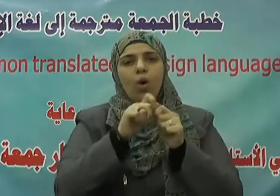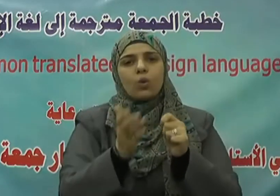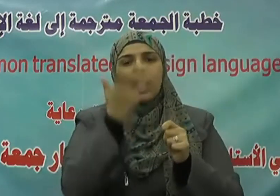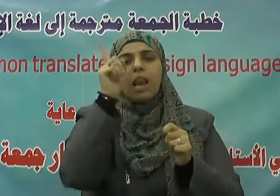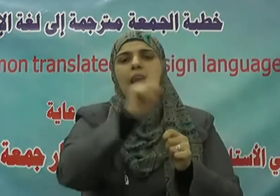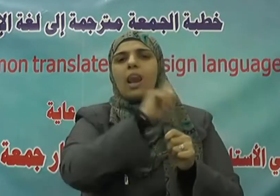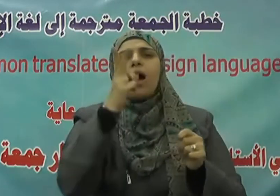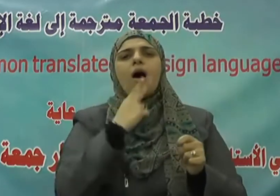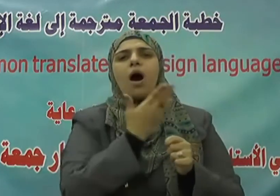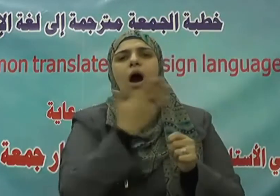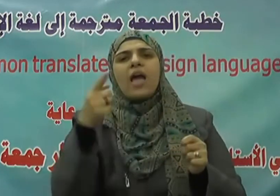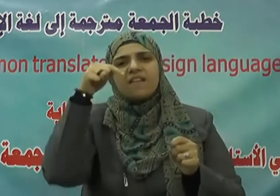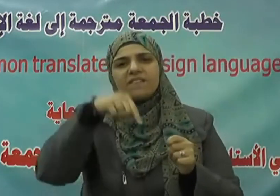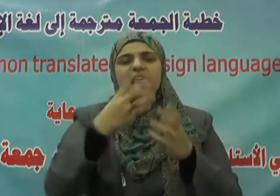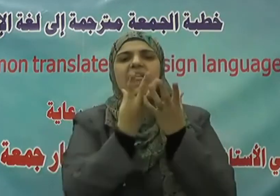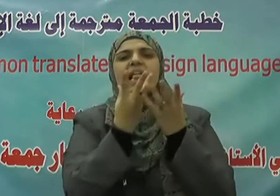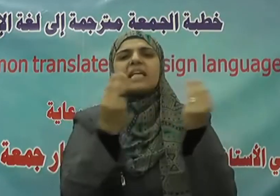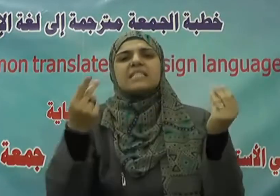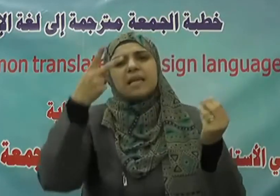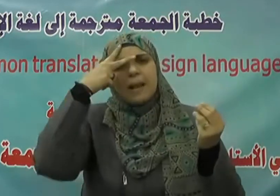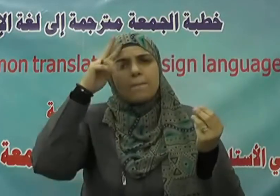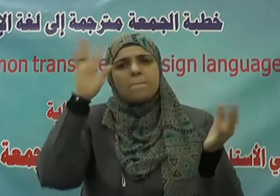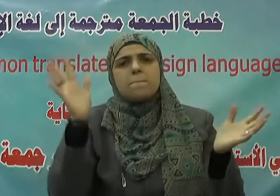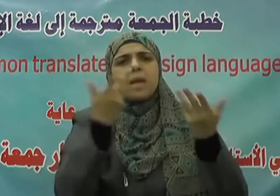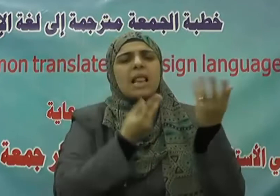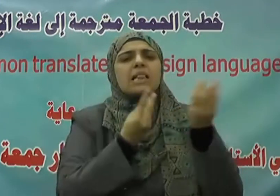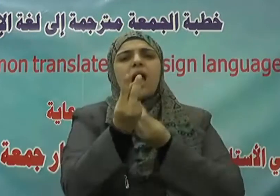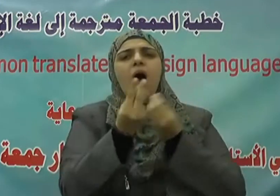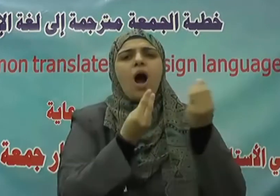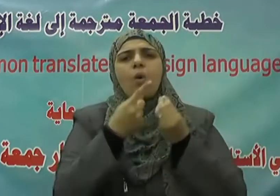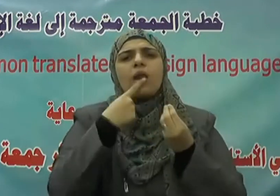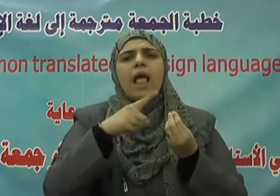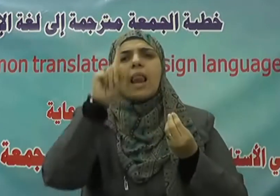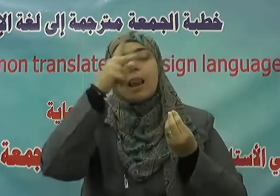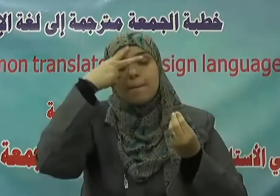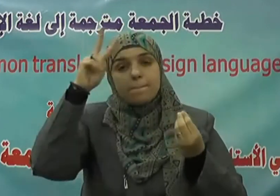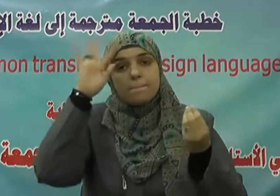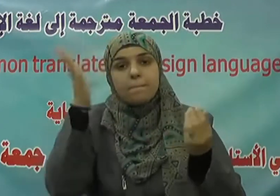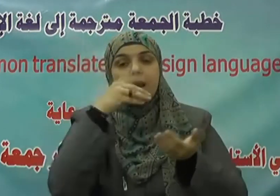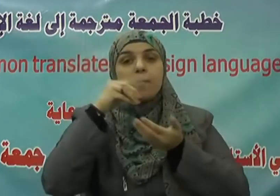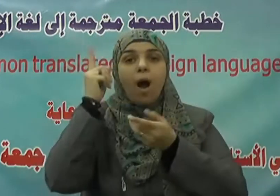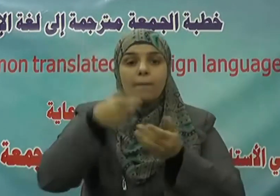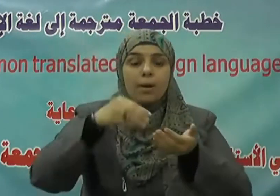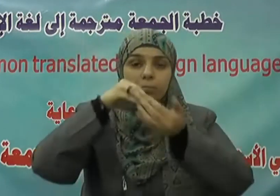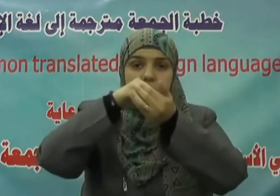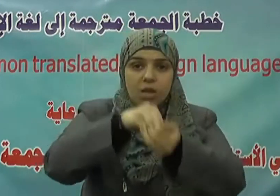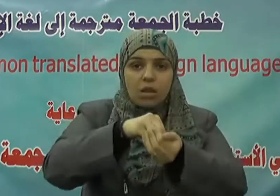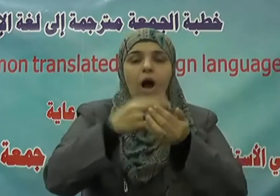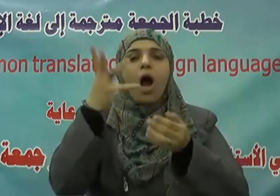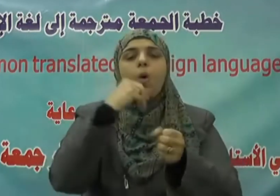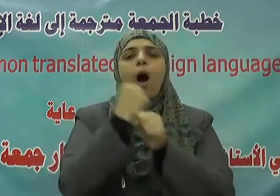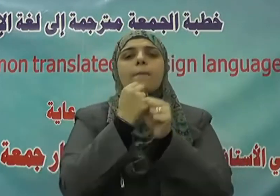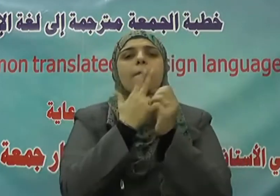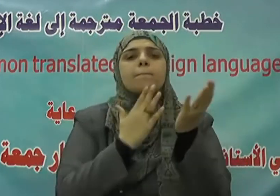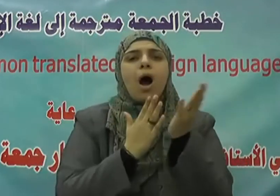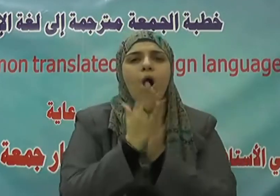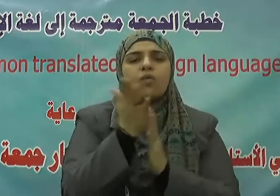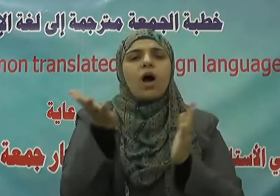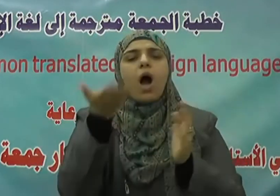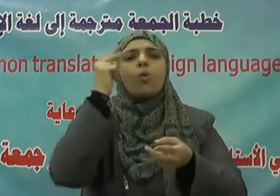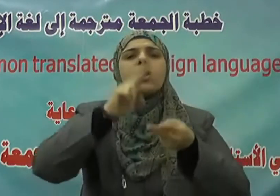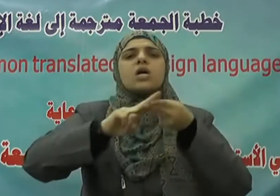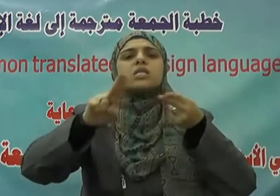كثير من نجواهم إلا من أمر بصدقة أو معروف أو إصلاح